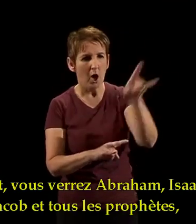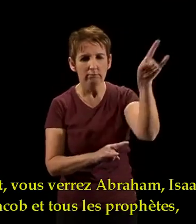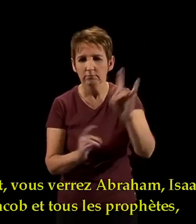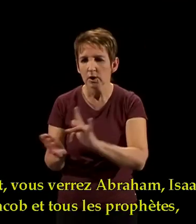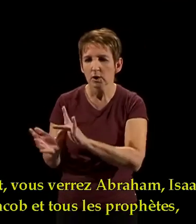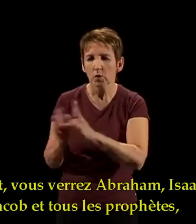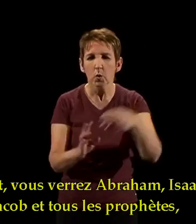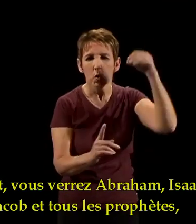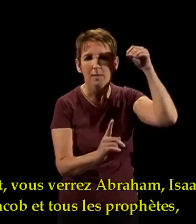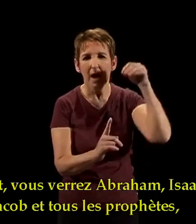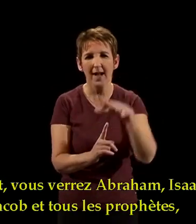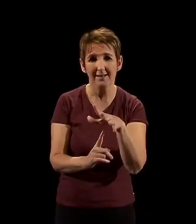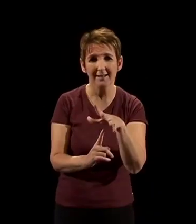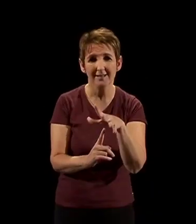dans le royaume de Dieu.